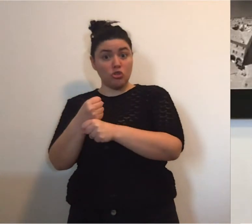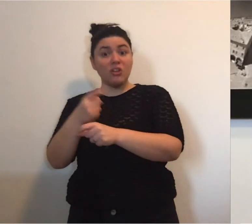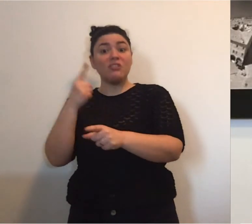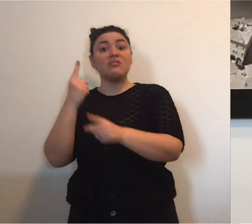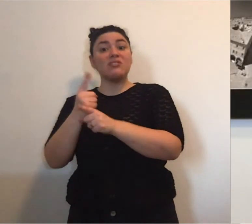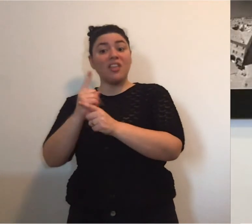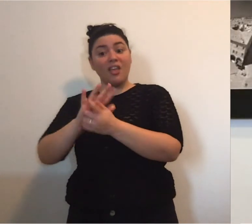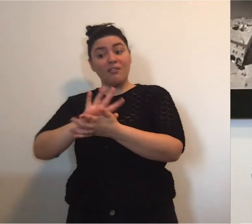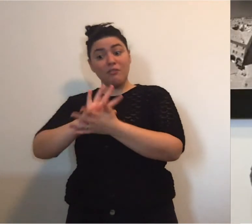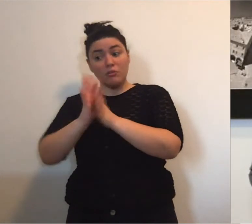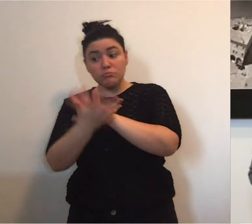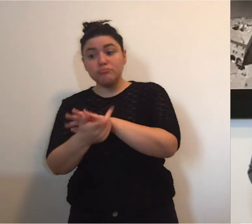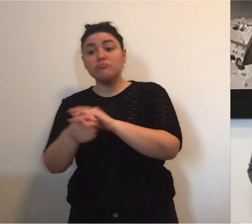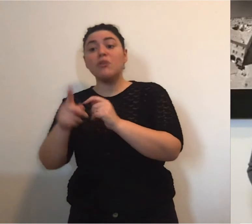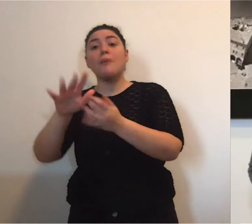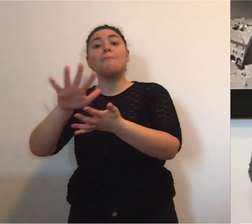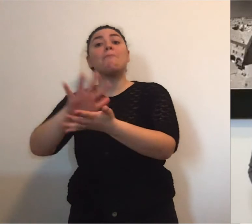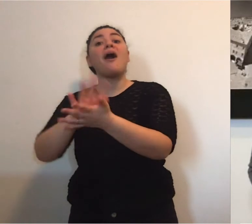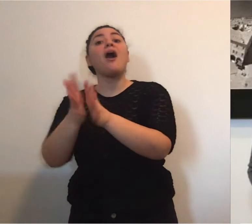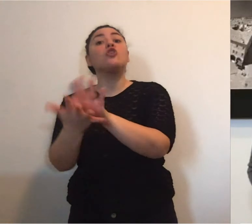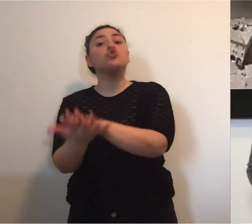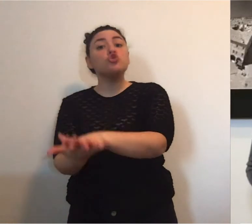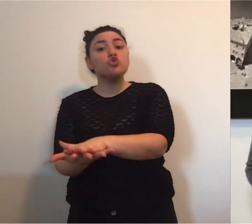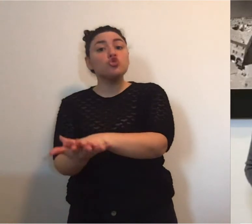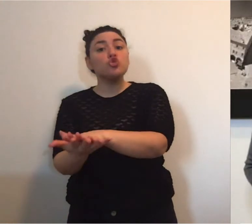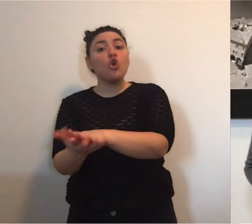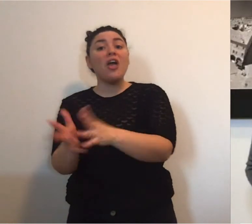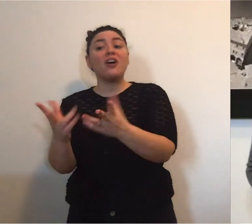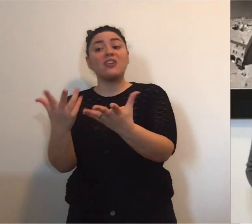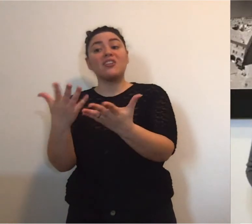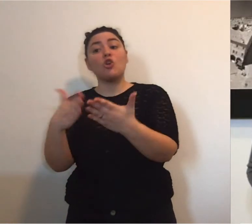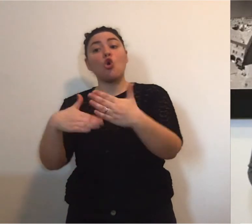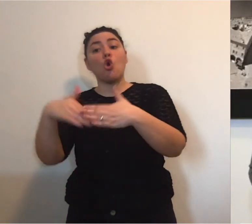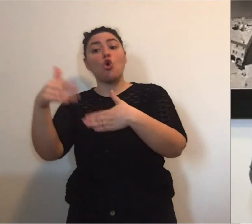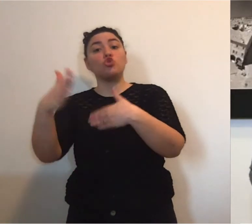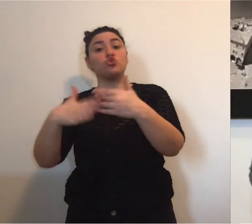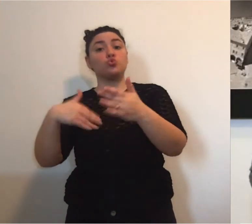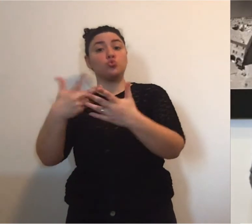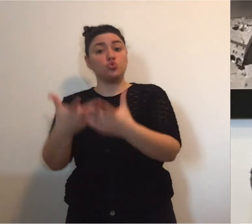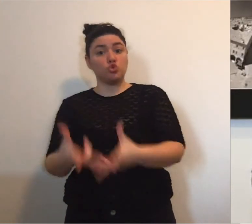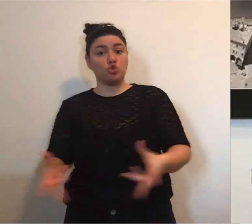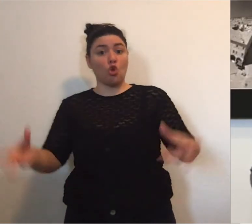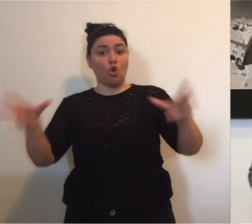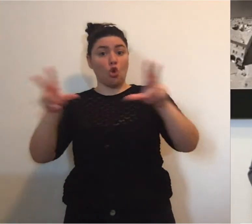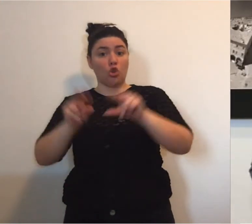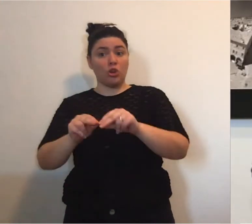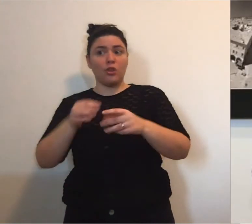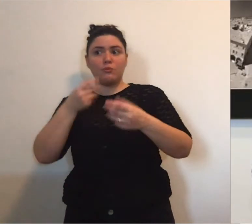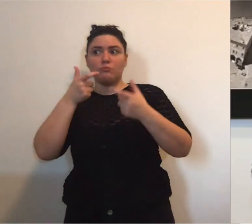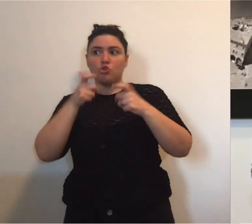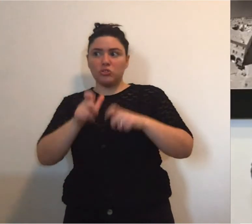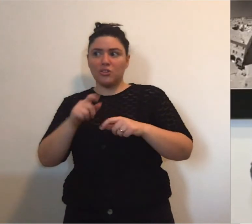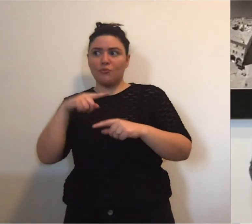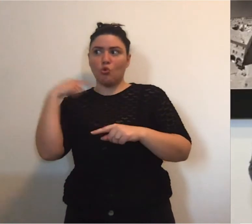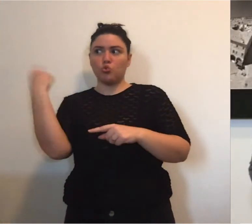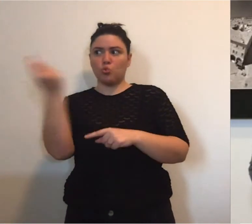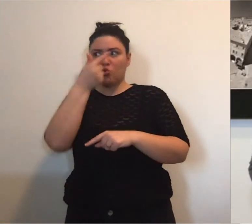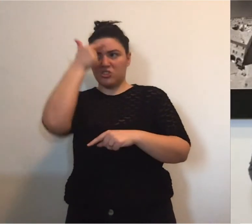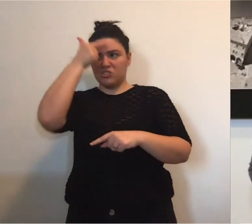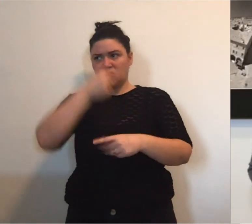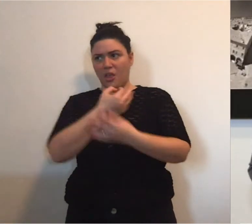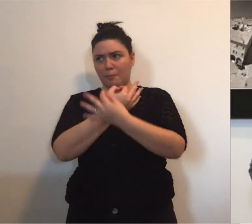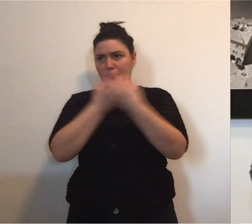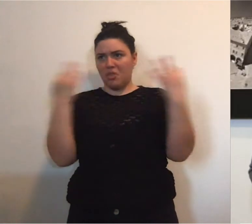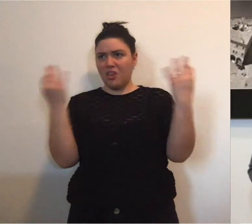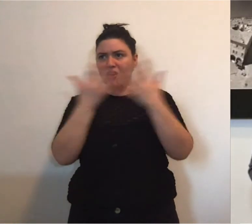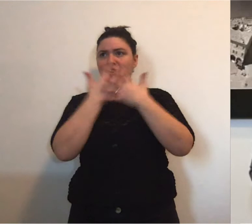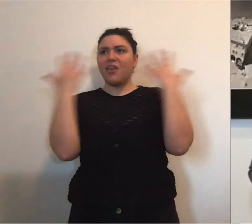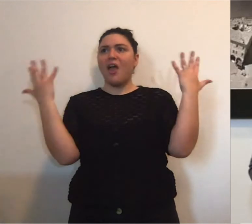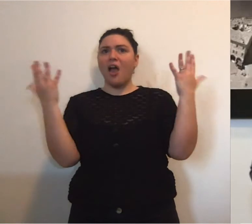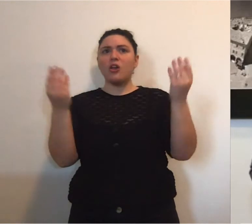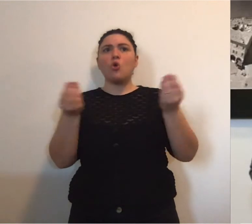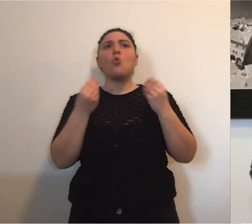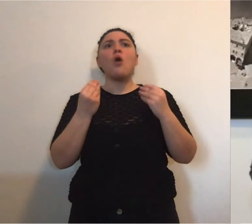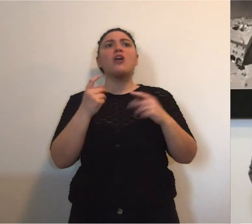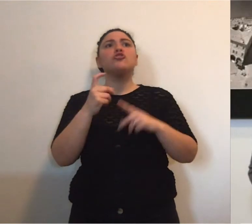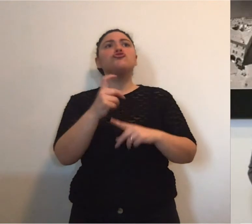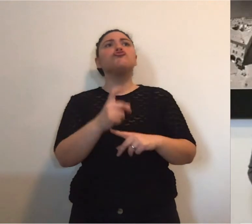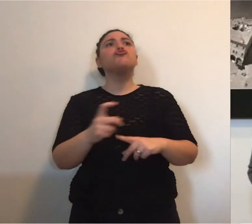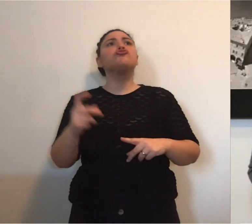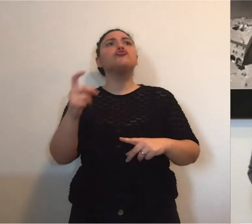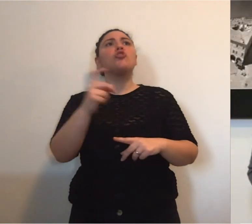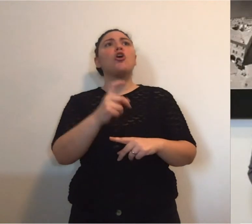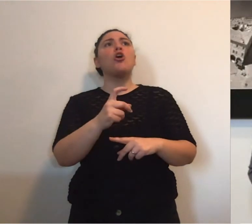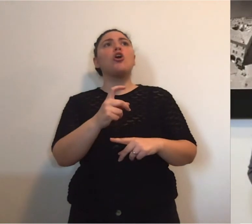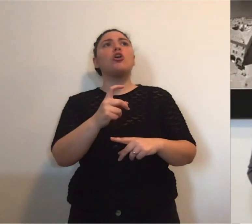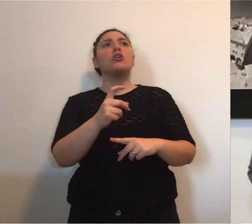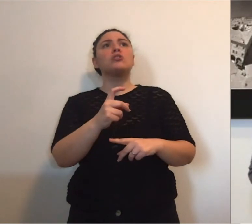ha detto che il patto per il lavoro diventerà il patto per la ricostruzione perché ci rendiamo tutti